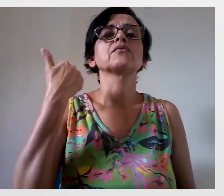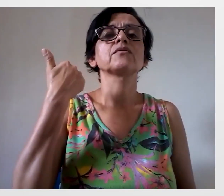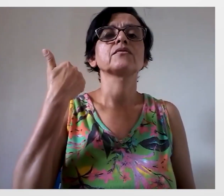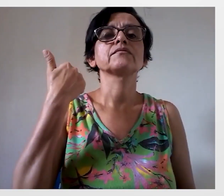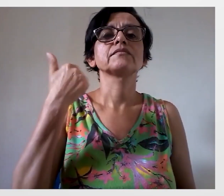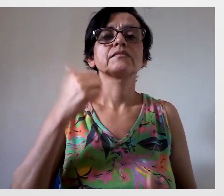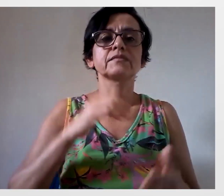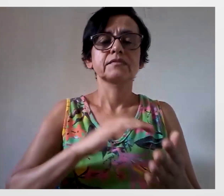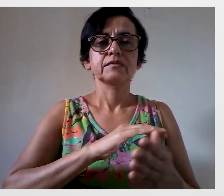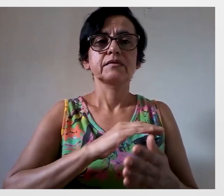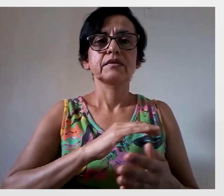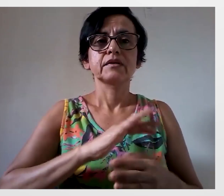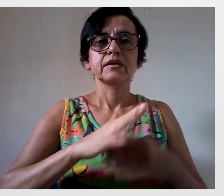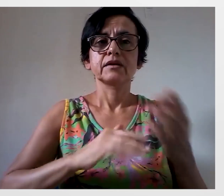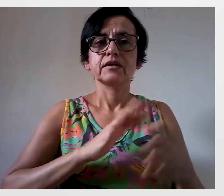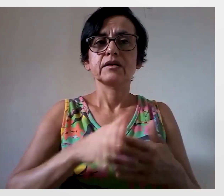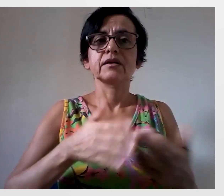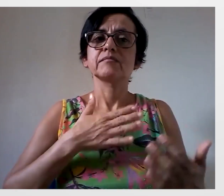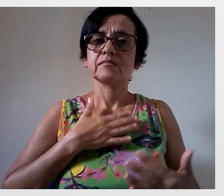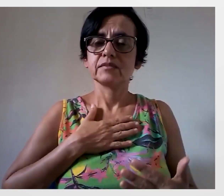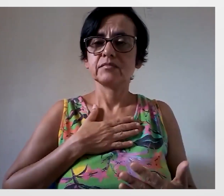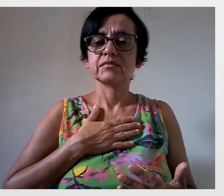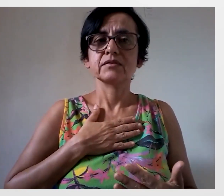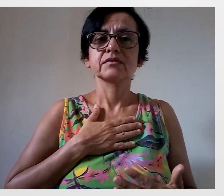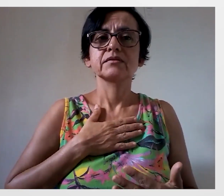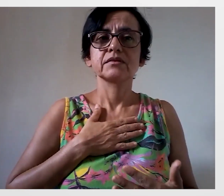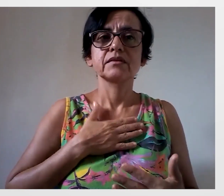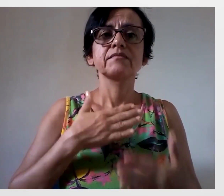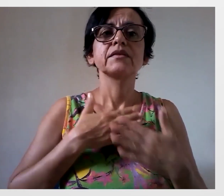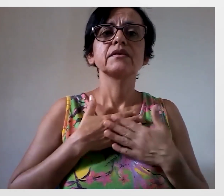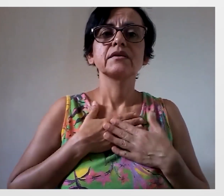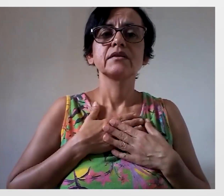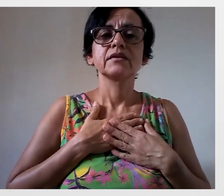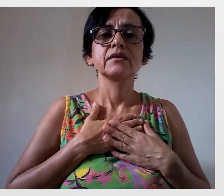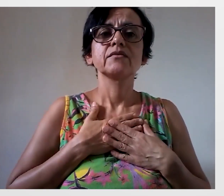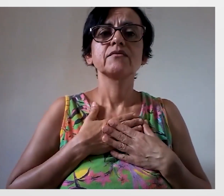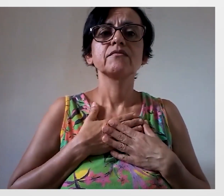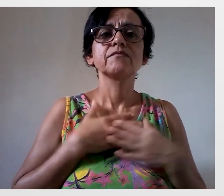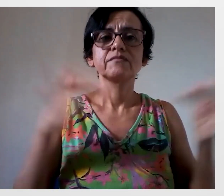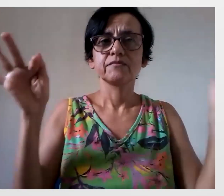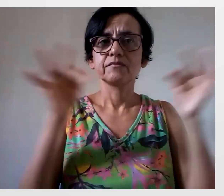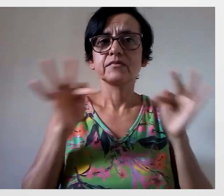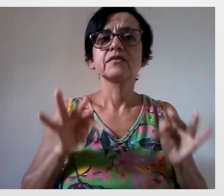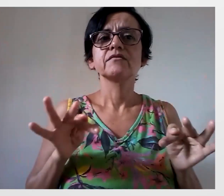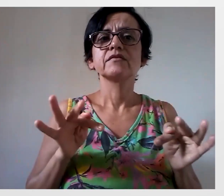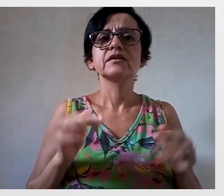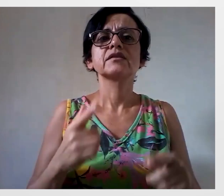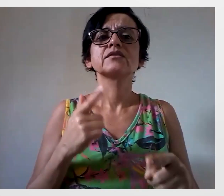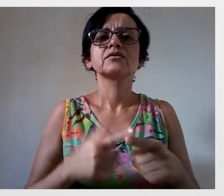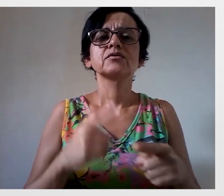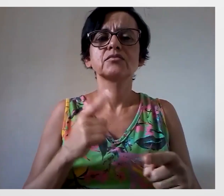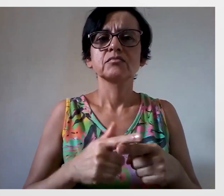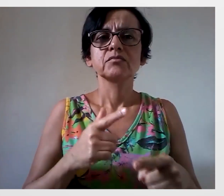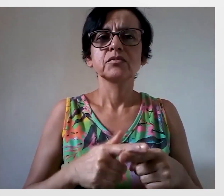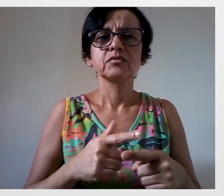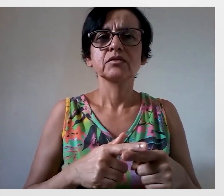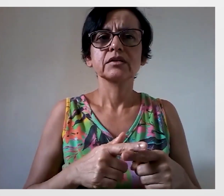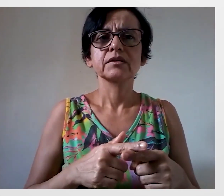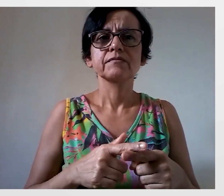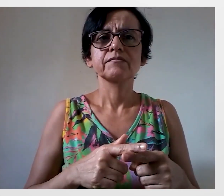Eu consegui me desenvolver na Libras, cada vez mais eu me sinto muito feliz porque eu consegui o meu